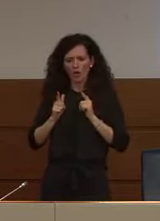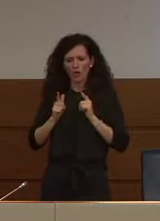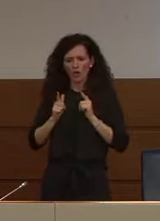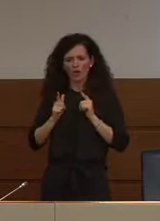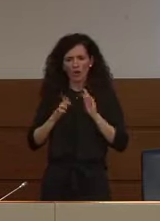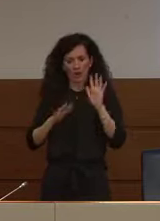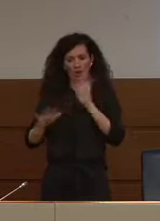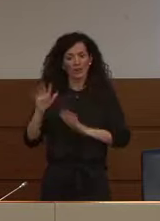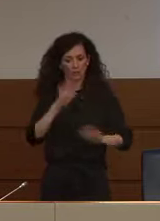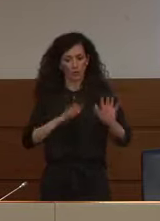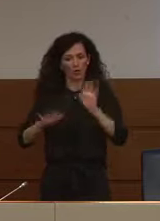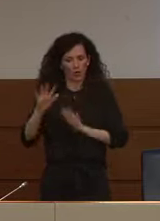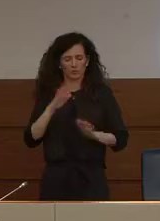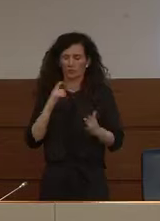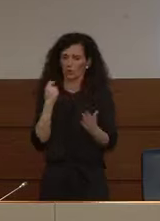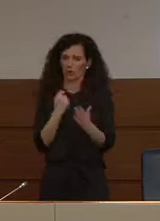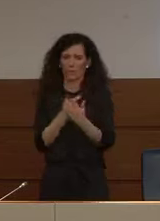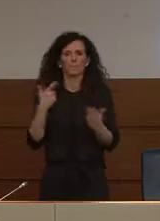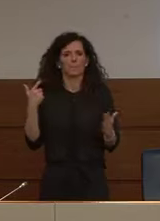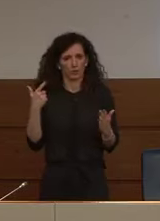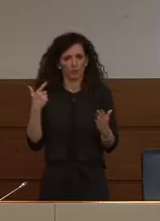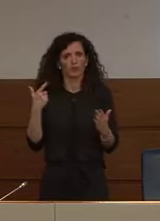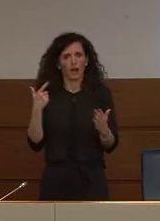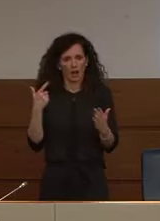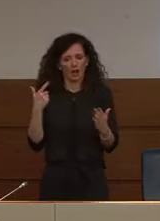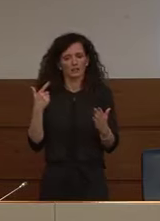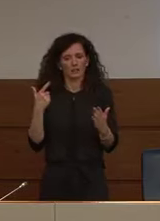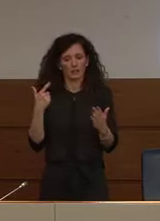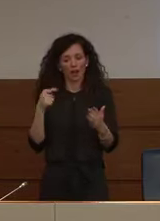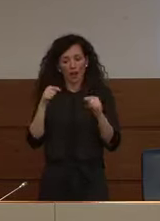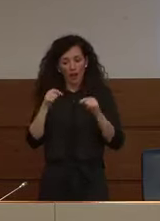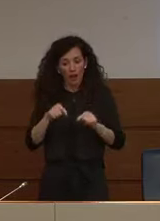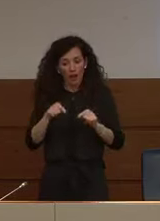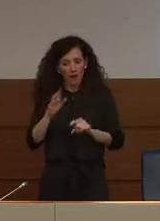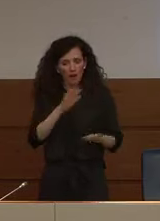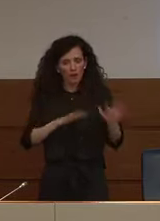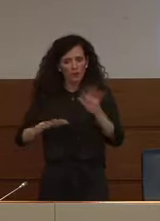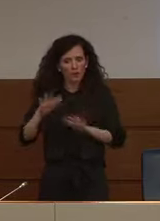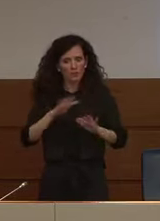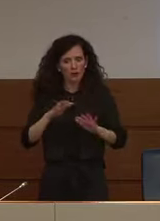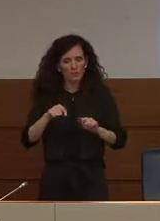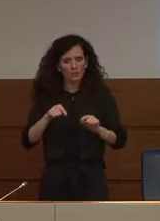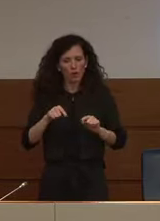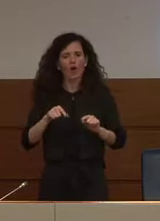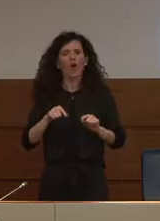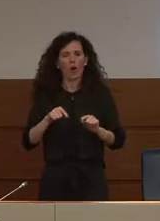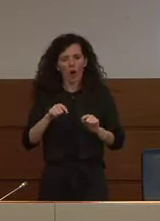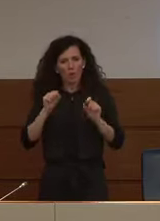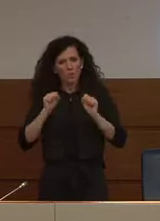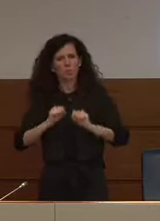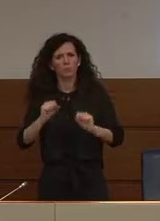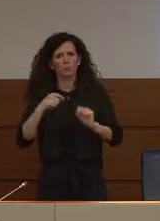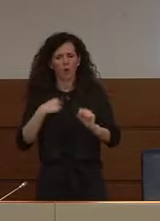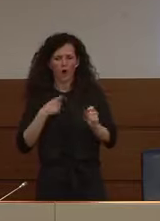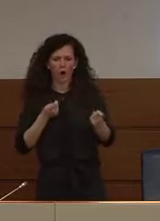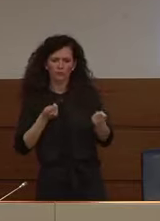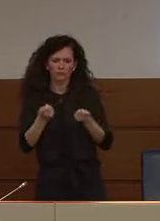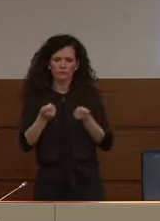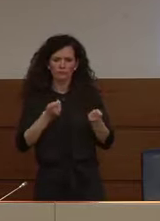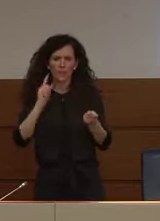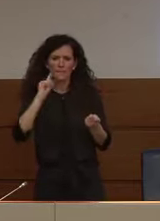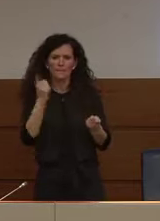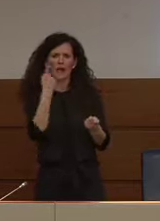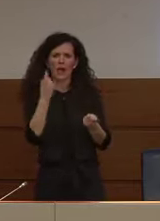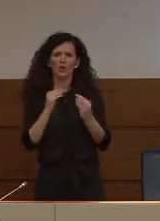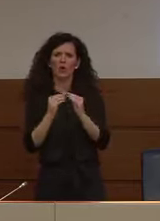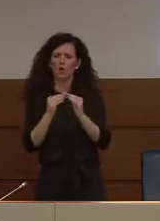grande rilevanza per imparare come gestire al meglio questi farmaci come